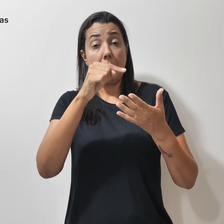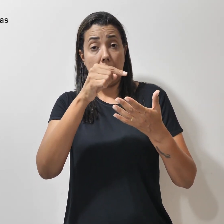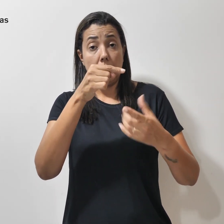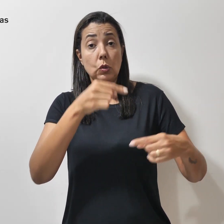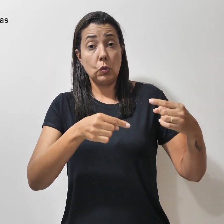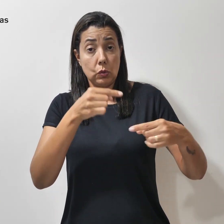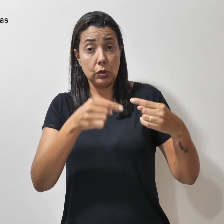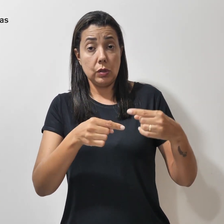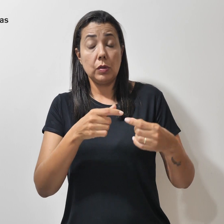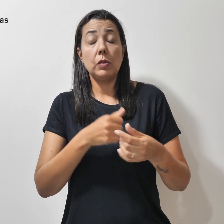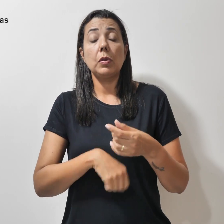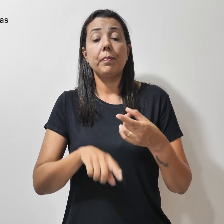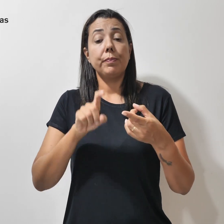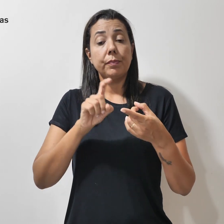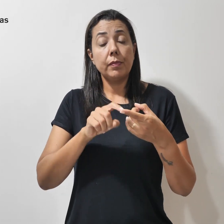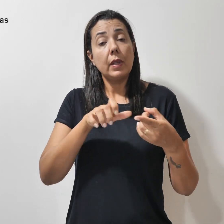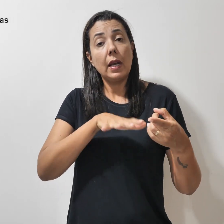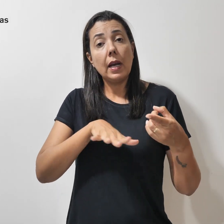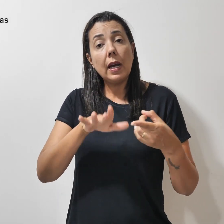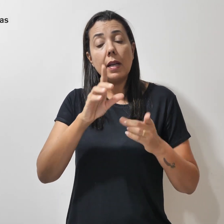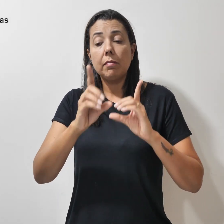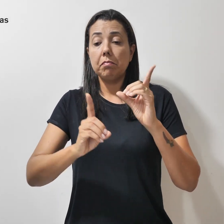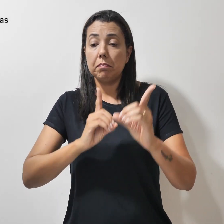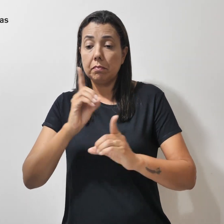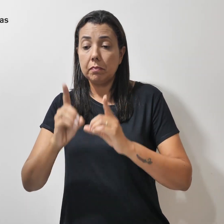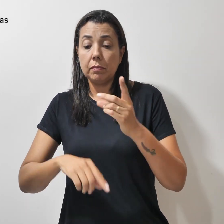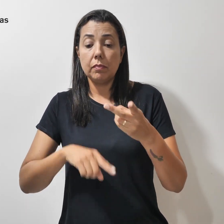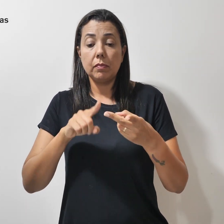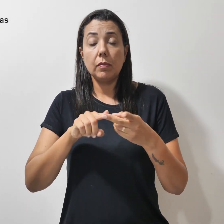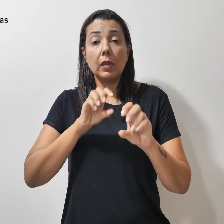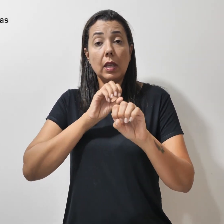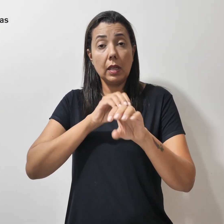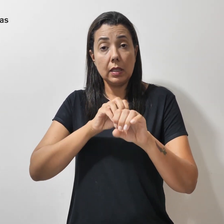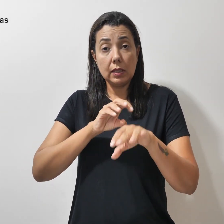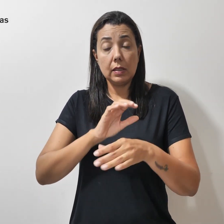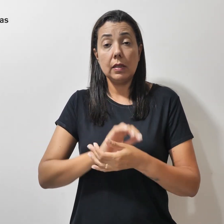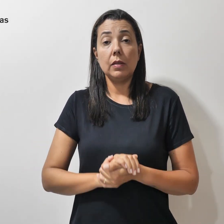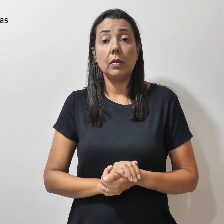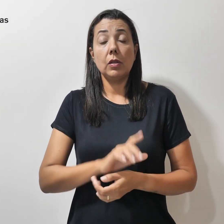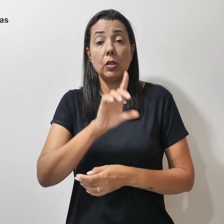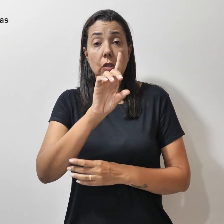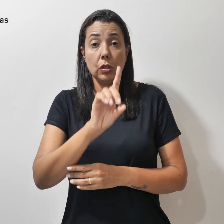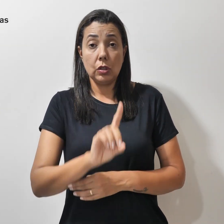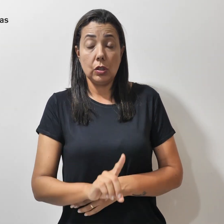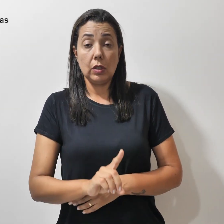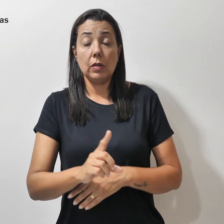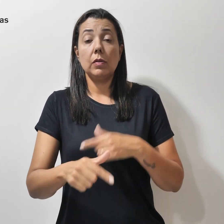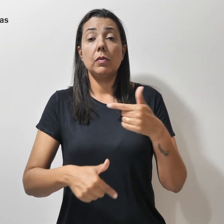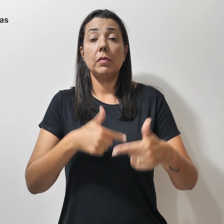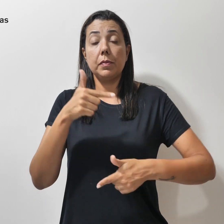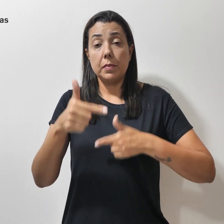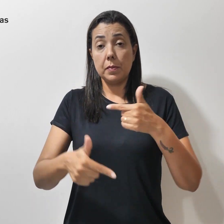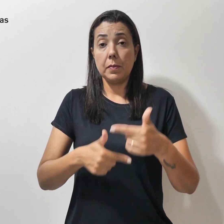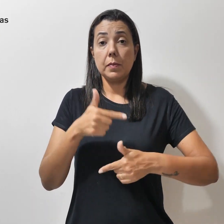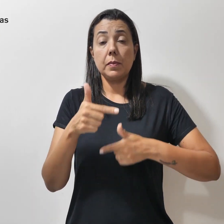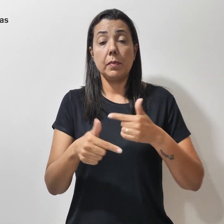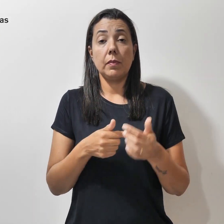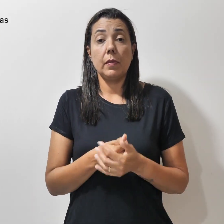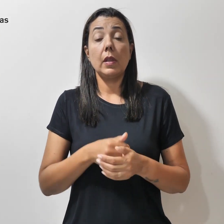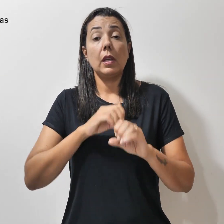estão área da didática, educação, direito dos trabalhadores, educação